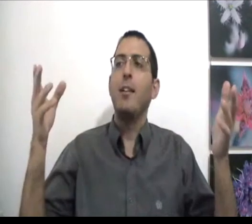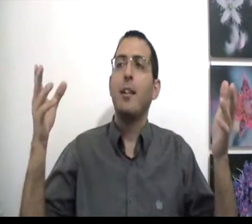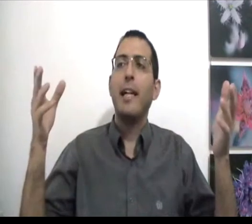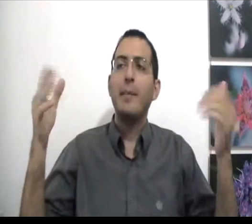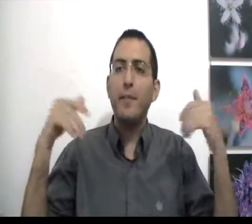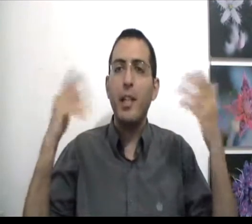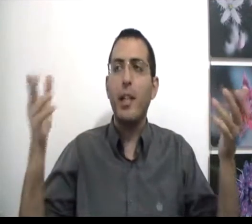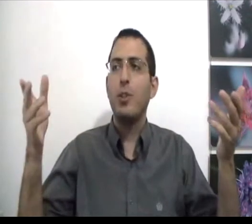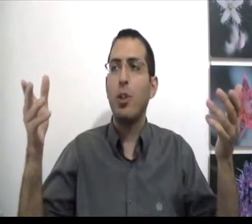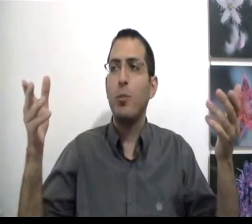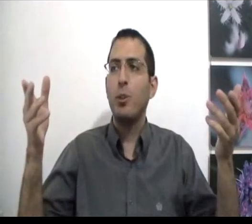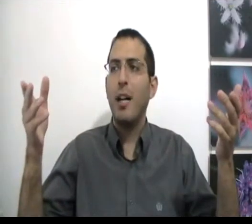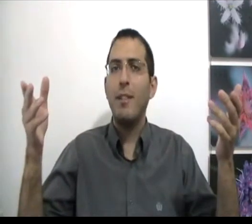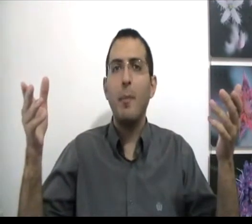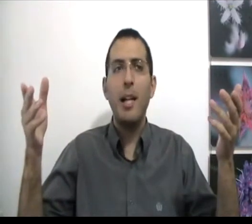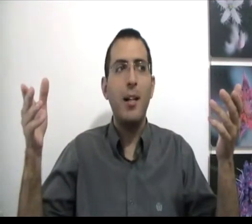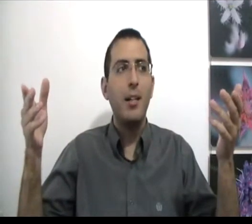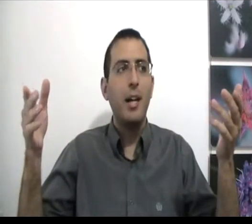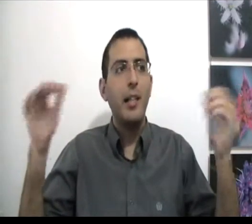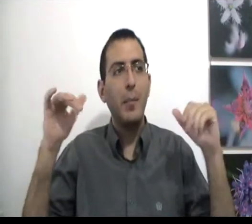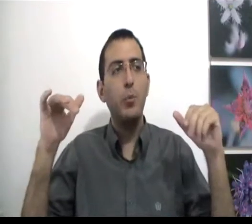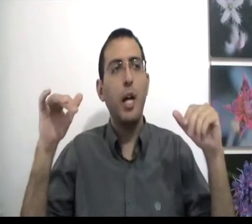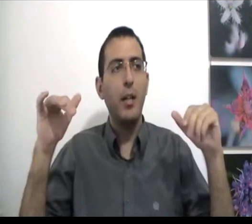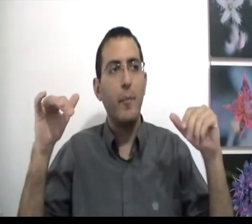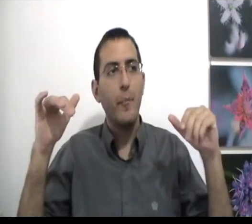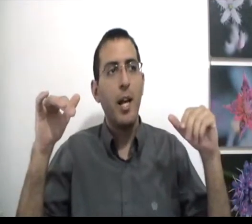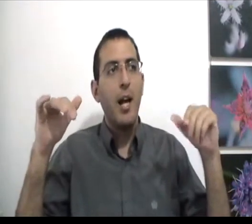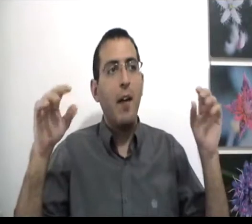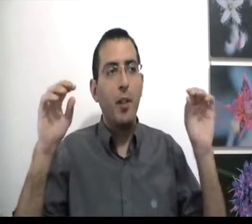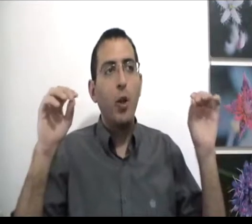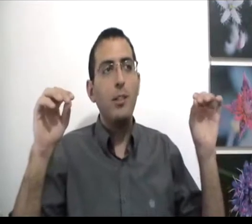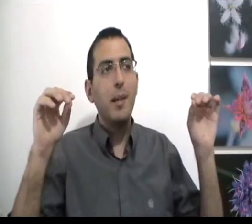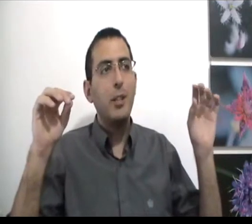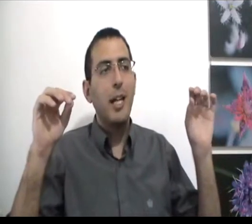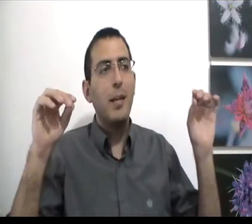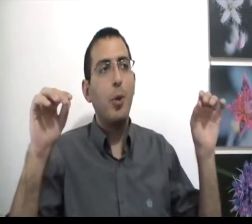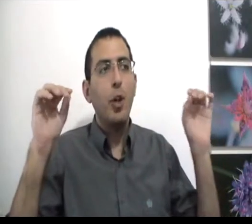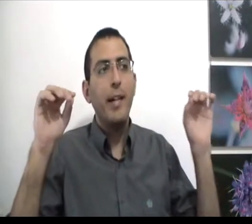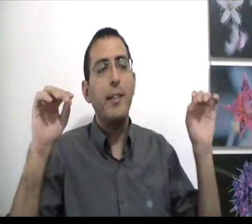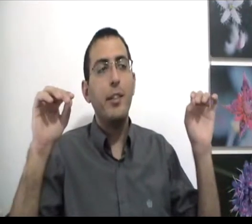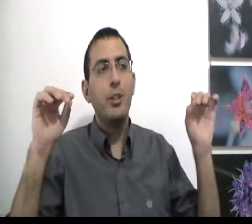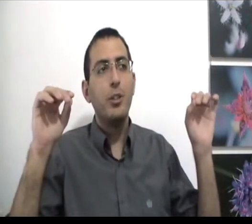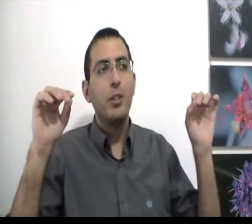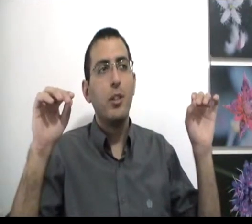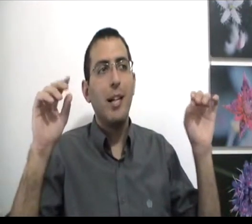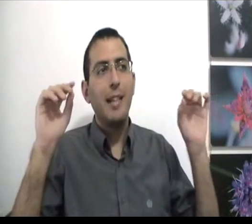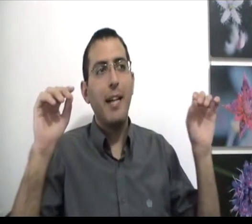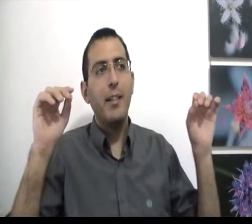הייתה מחשיק לרצות להיות מאושר ואז במילא הייתה מאושר אבל כל זמן שהאדם לא הקדיש עדיין